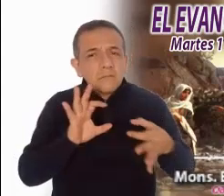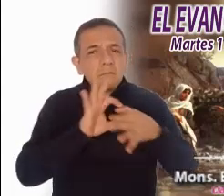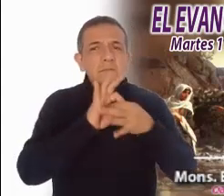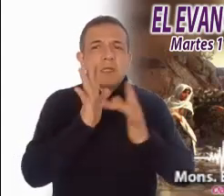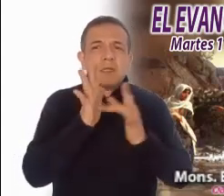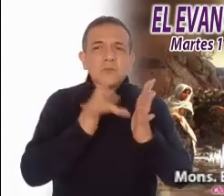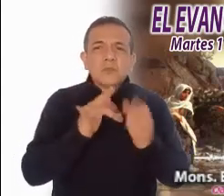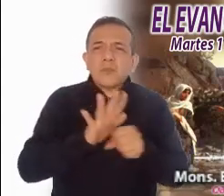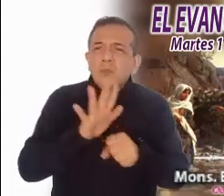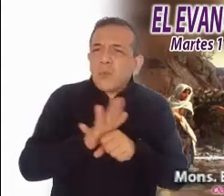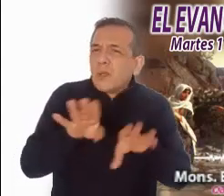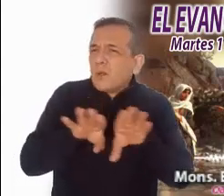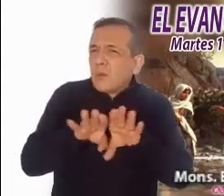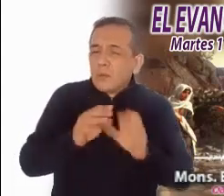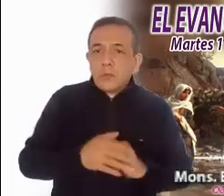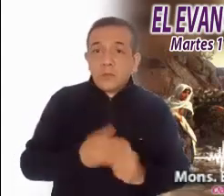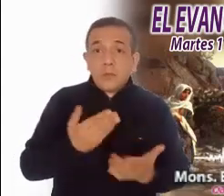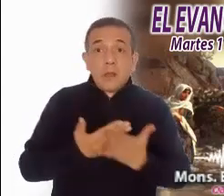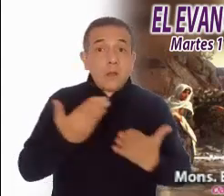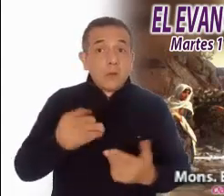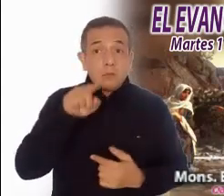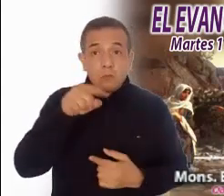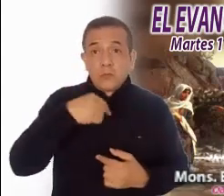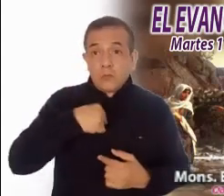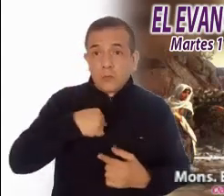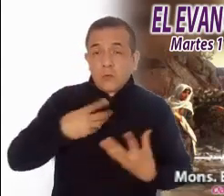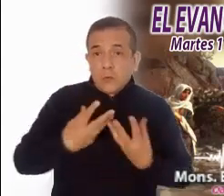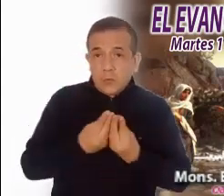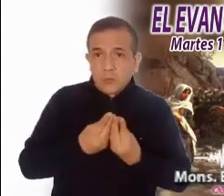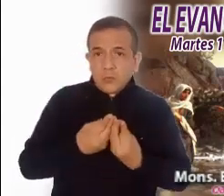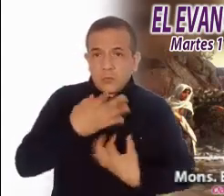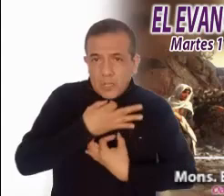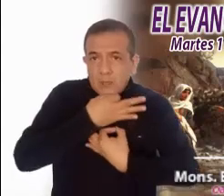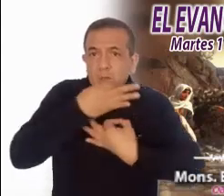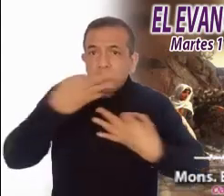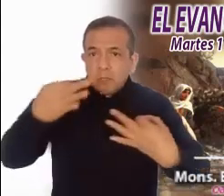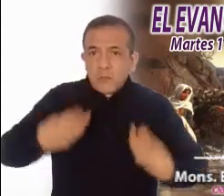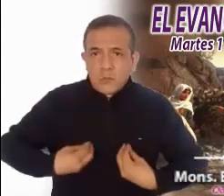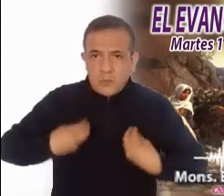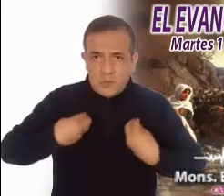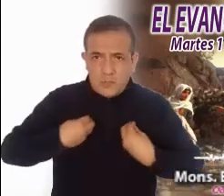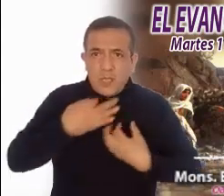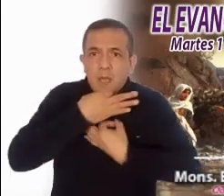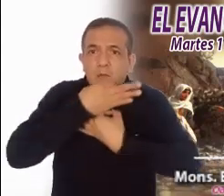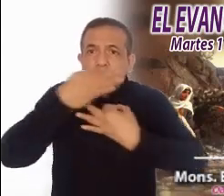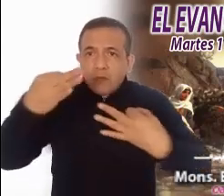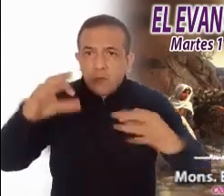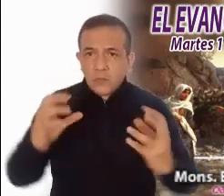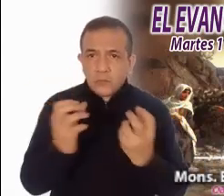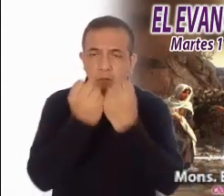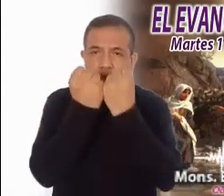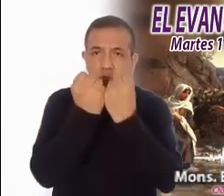Hoy también, si luchamos por la verdadera vida, si proclamamos su salvación, si